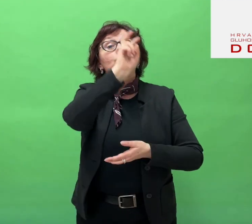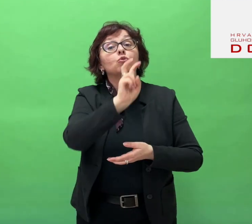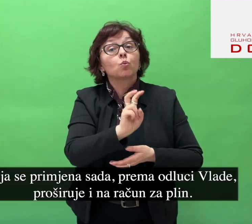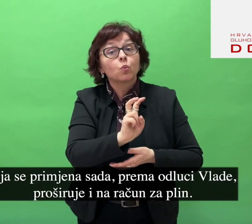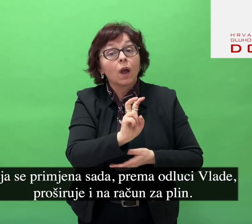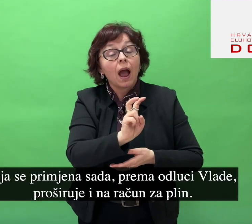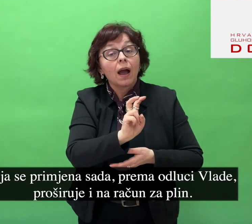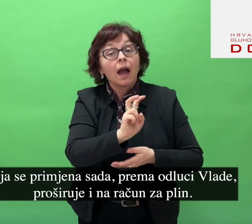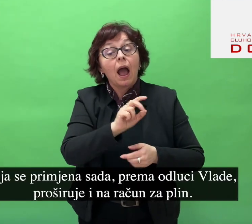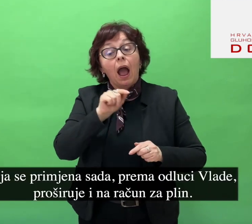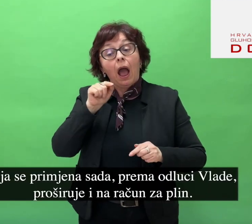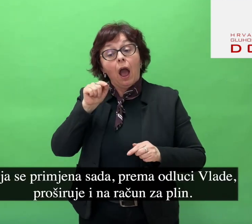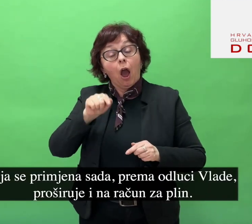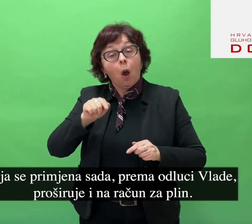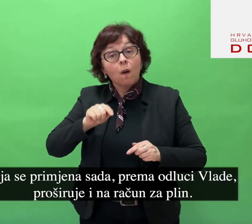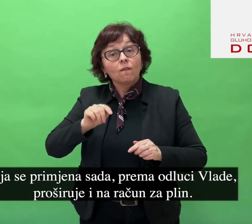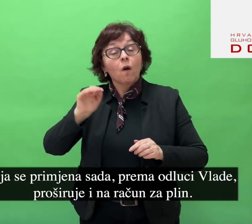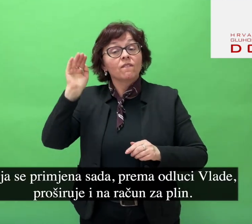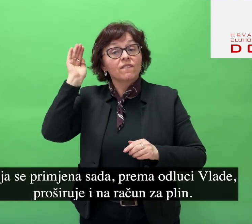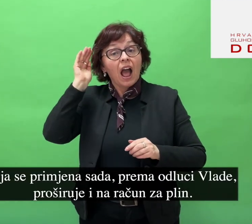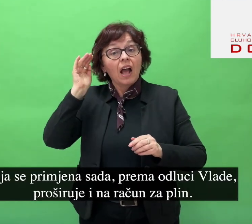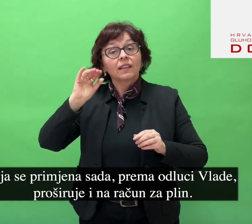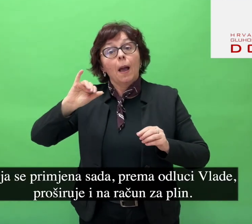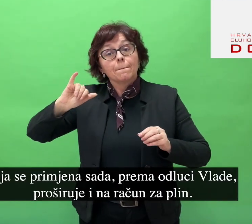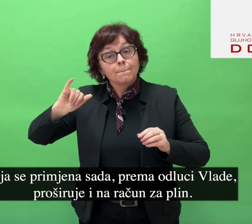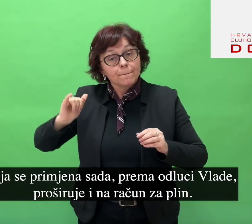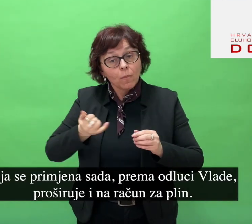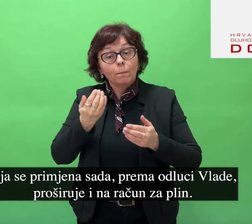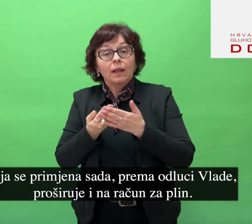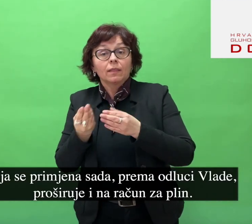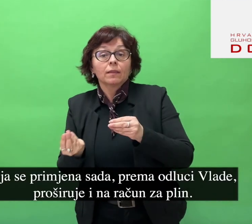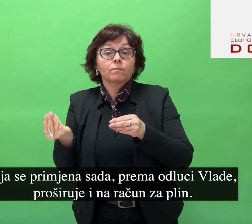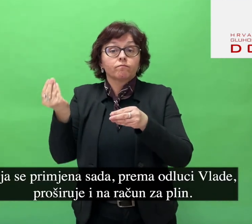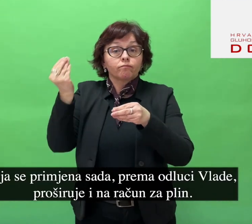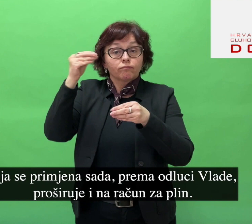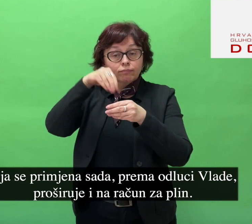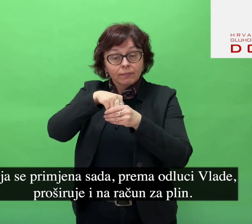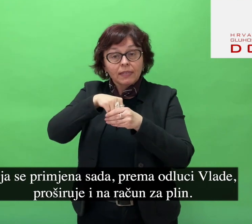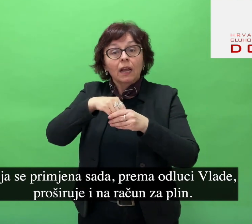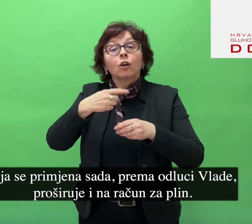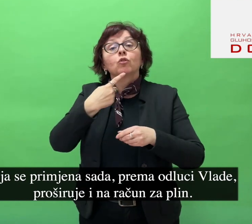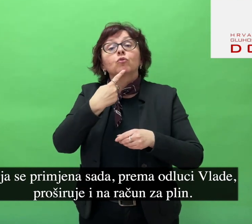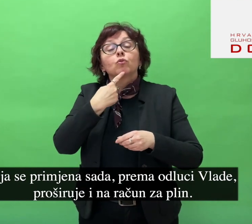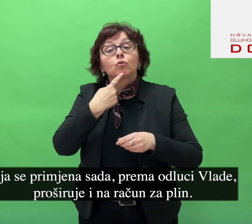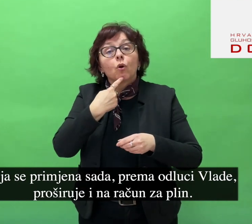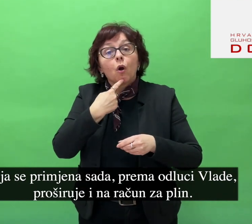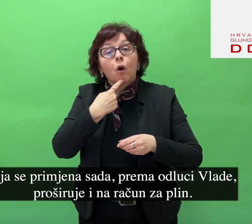čija se primjena sada prema odluci vlade proširuje i na račun za plin.